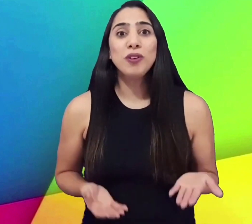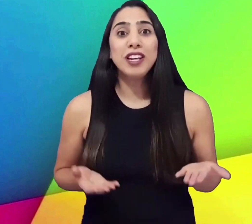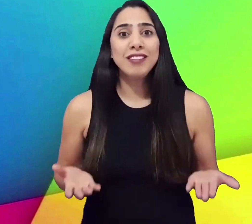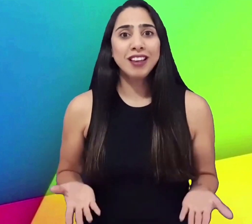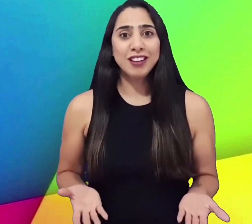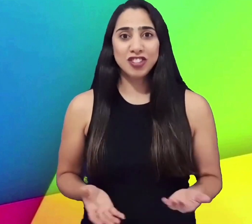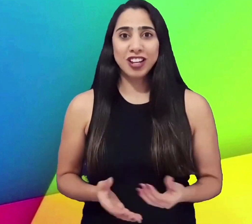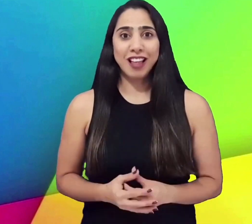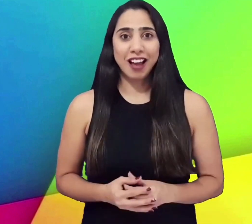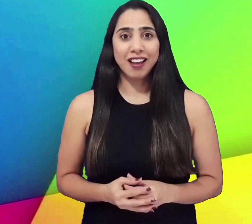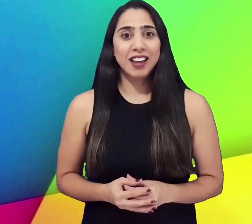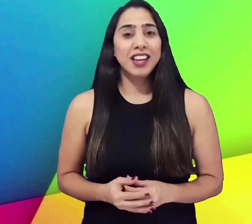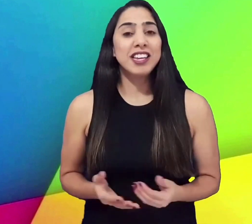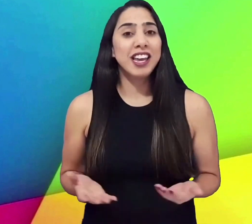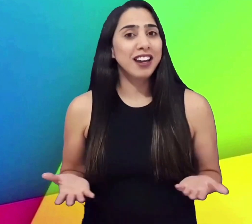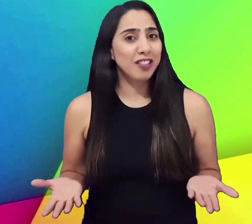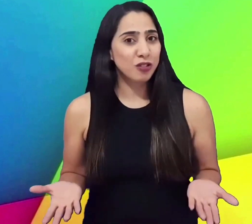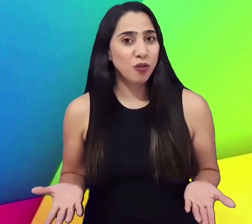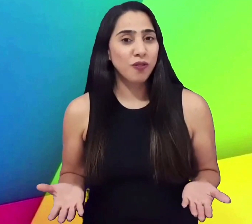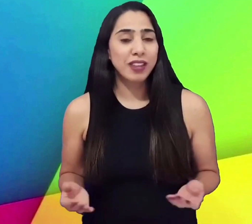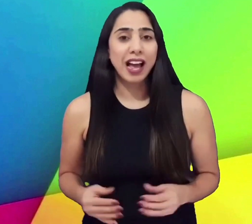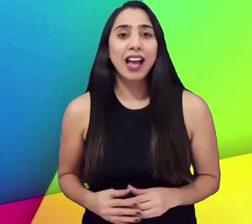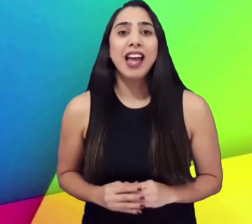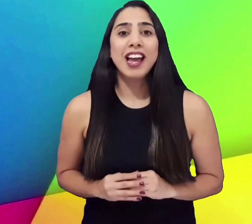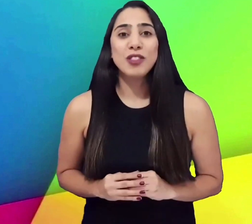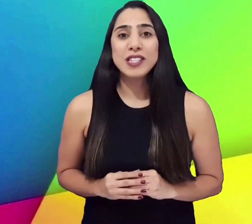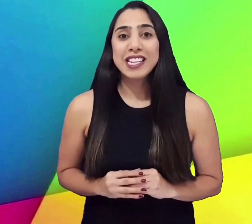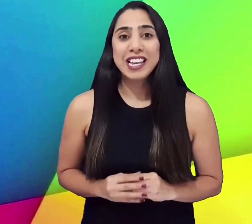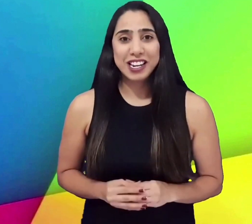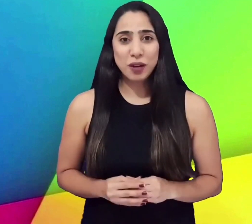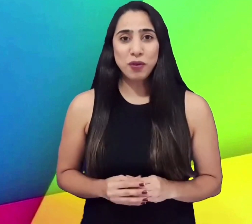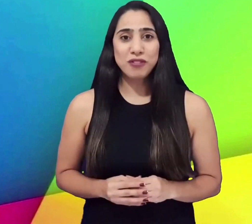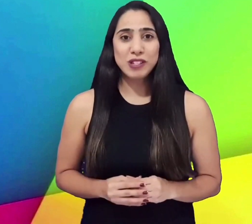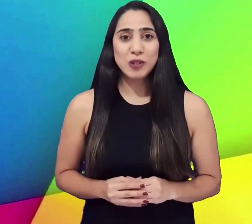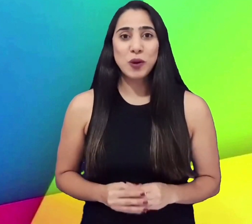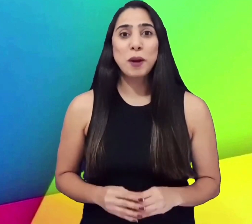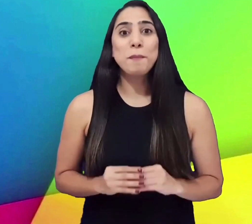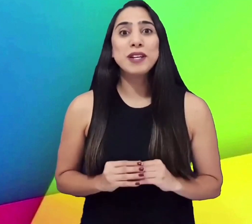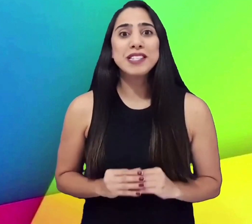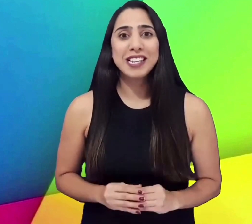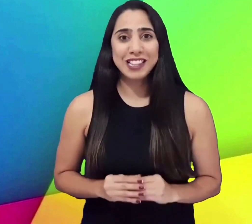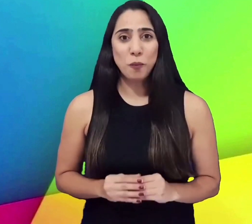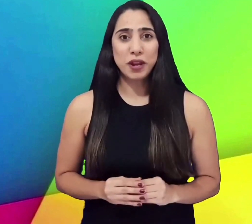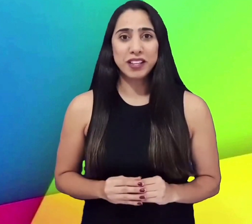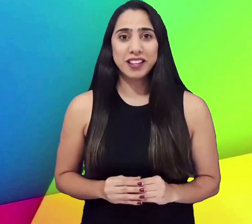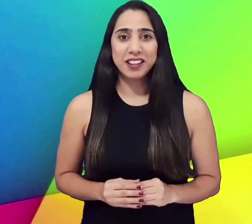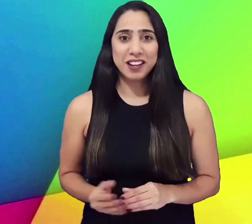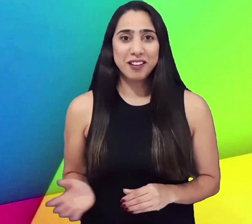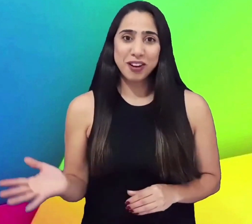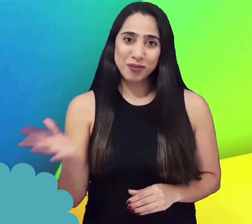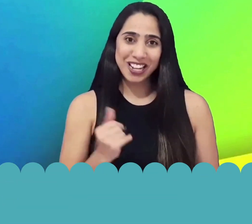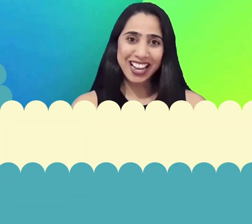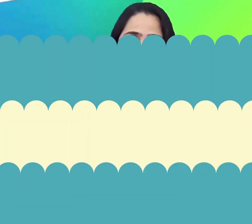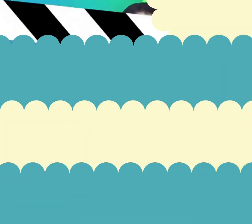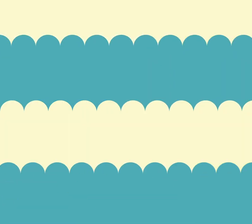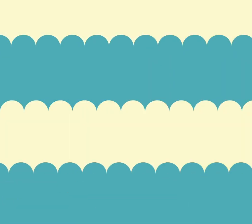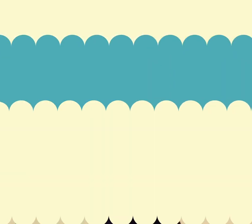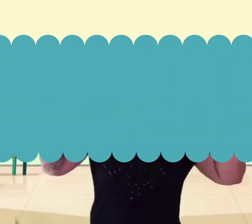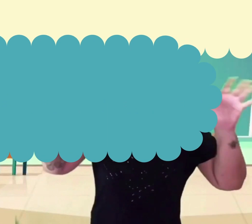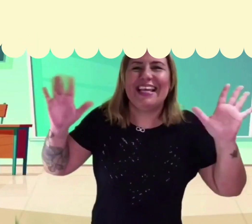interestelar. E quem irá nos contar é a nossa querida professora Priscila Menda. Vamos lá? Oi,